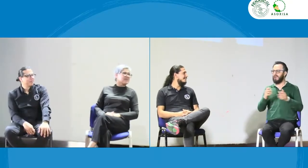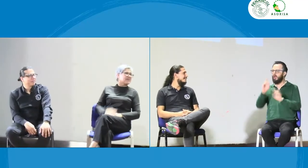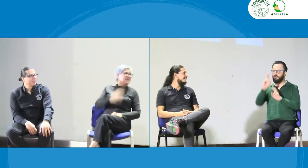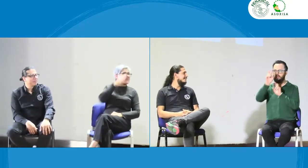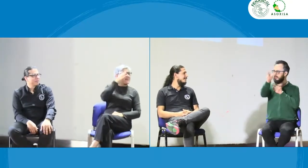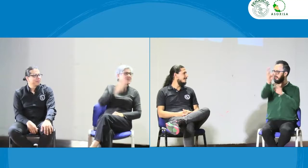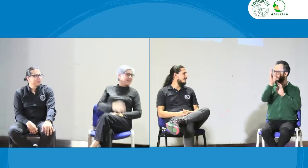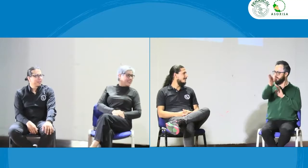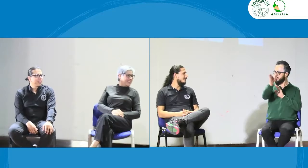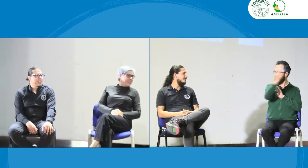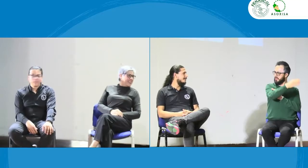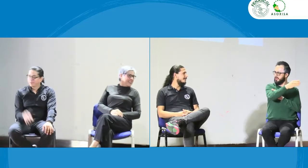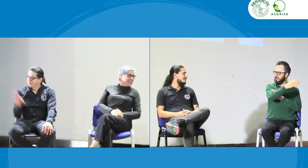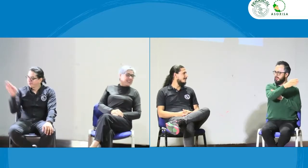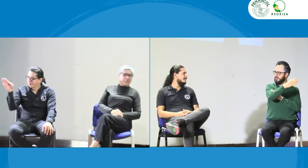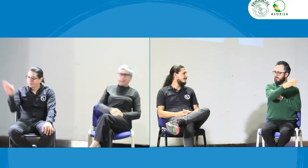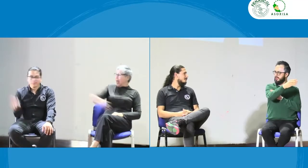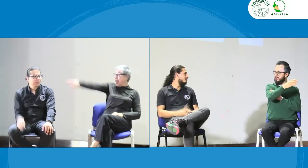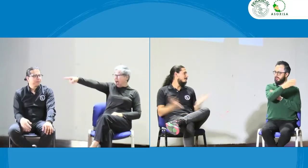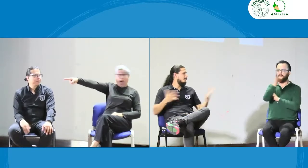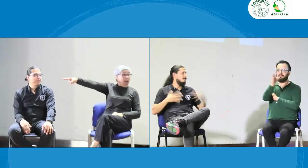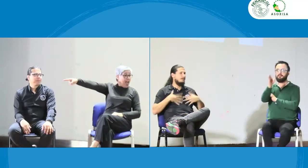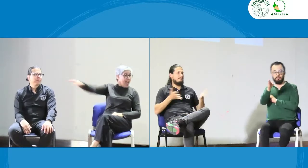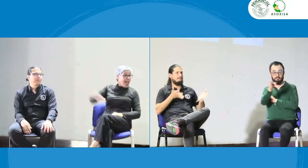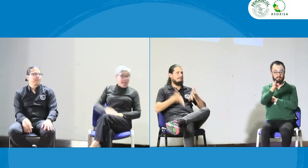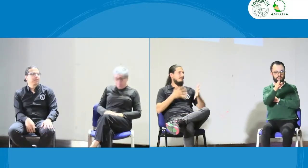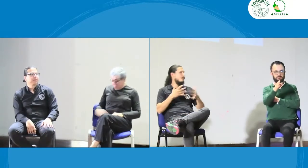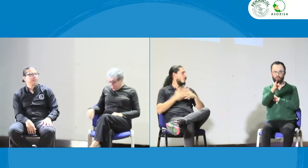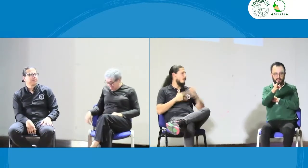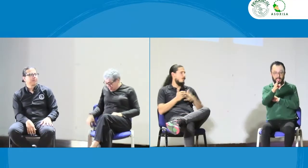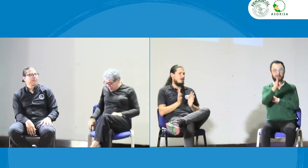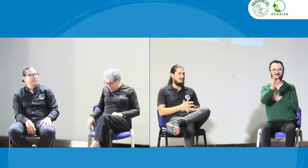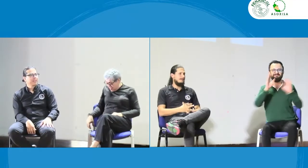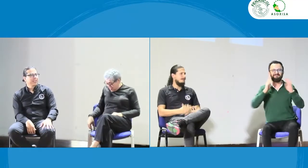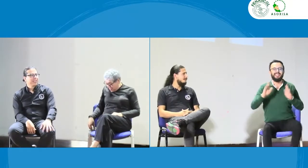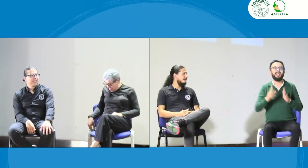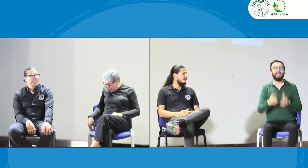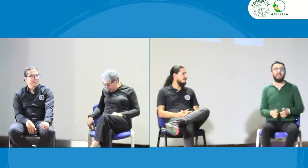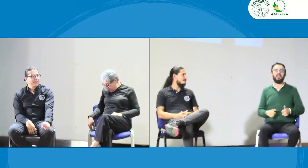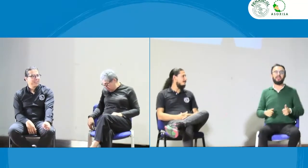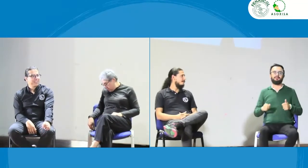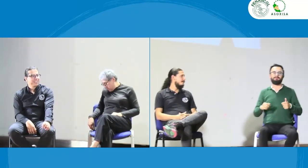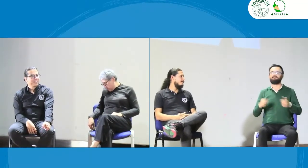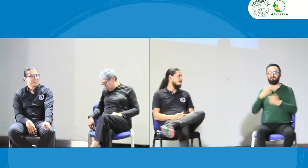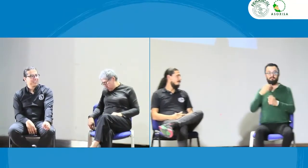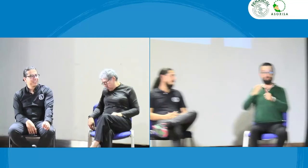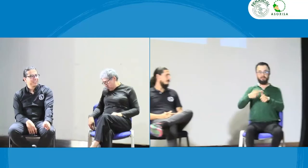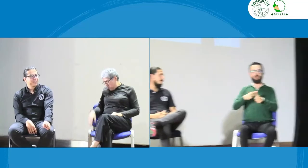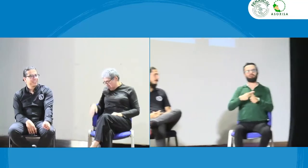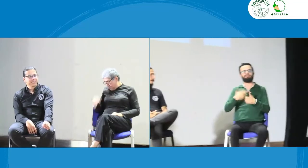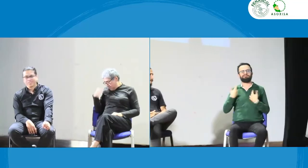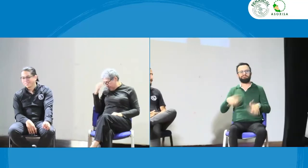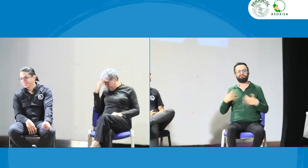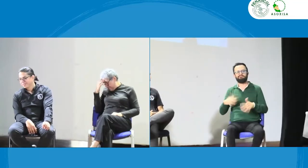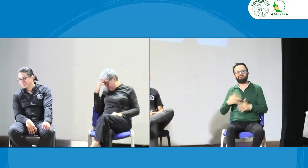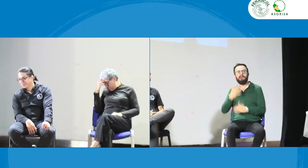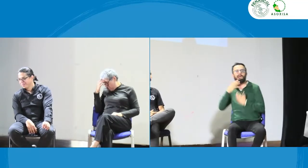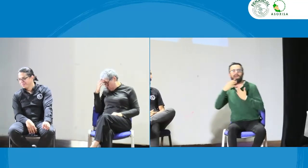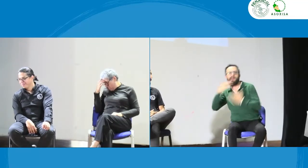Sí, sí. Pues, bueno, ¿a qué cámara? Mira, acá está mi derecha, ¿no? La que está la esterpecista. Bueno, bien. Lo primero que quisiera decir es